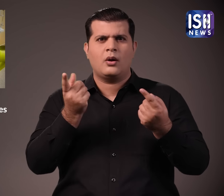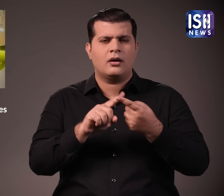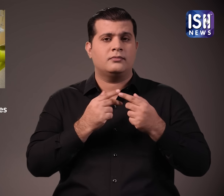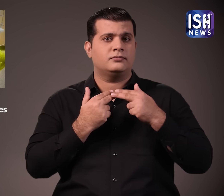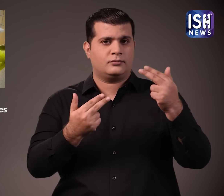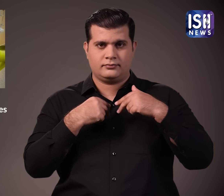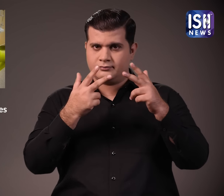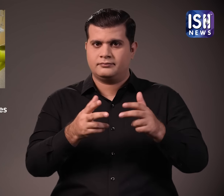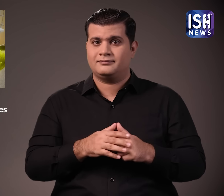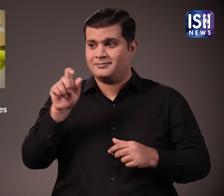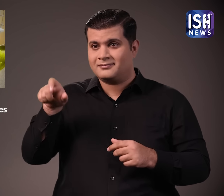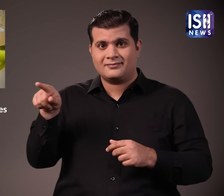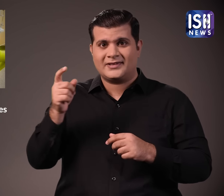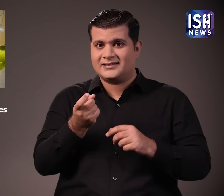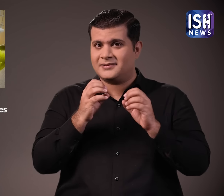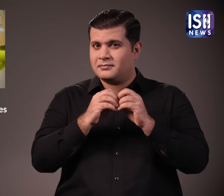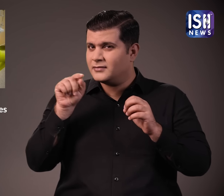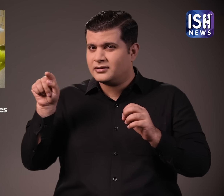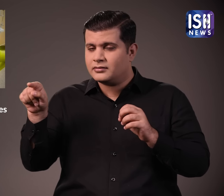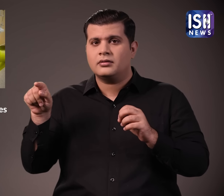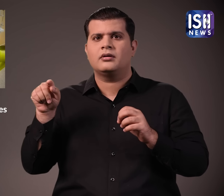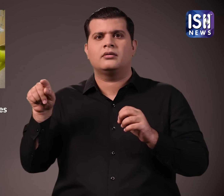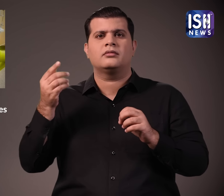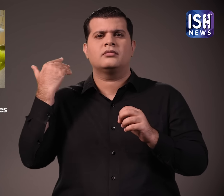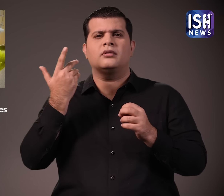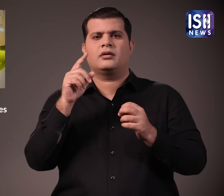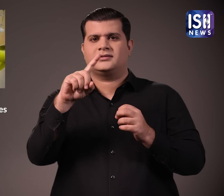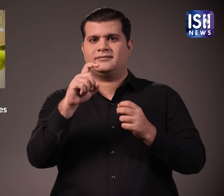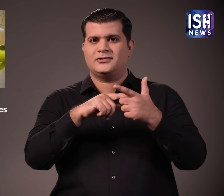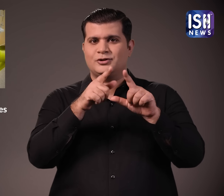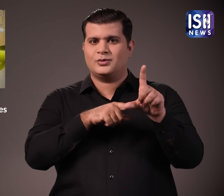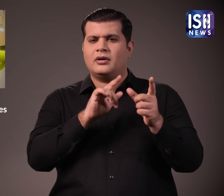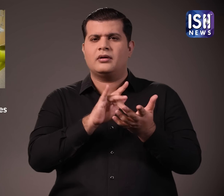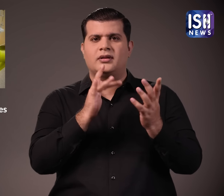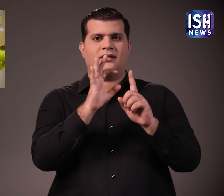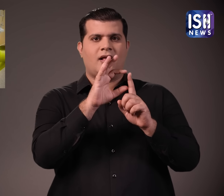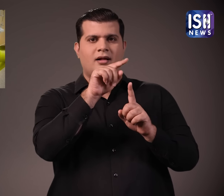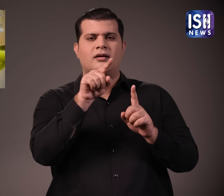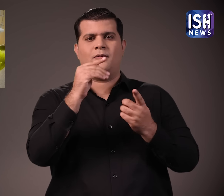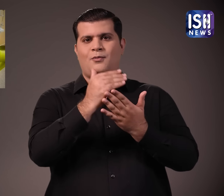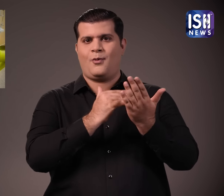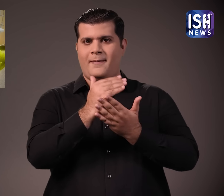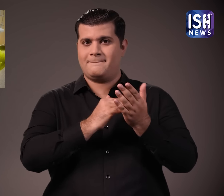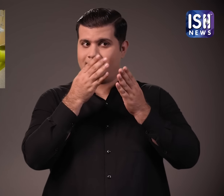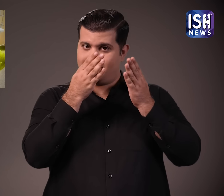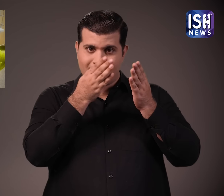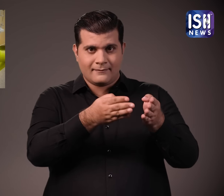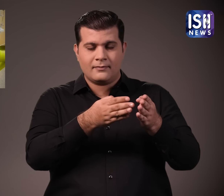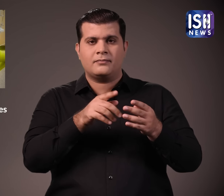बताता हूँ जास्मिन ने कहा कि वह 17 जुलाई 2024 को एक कारेक्रम के लिए दिल्ली में थी पयार